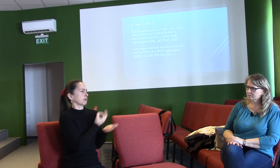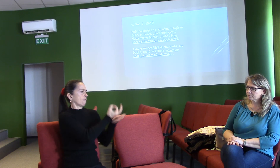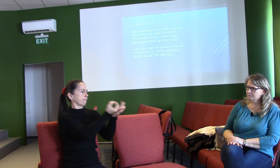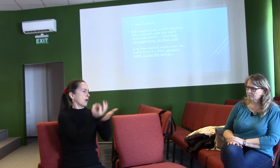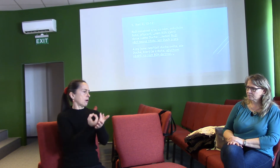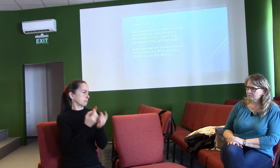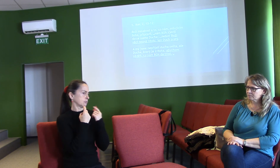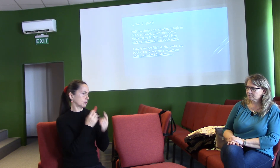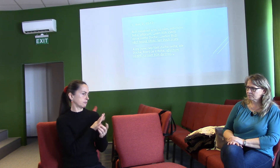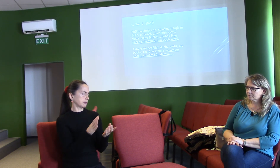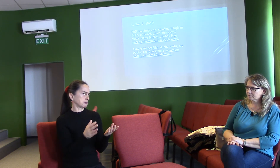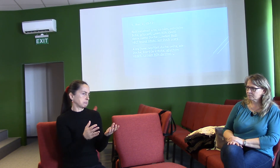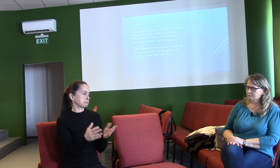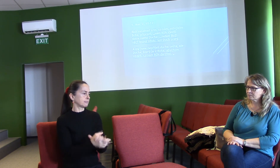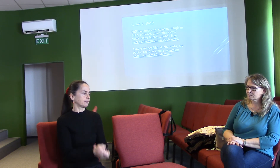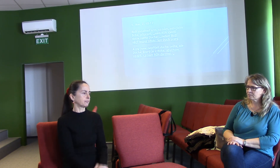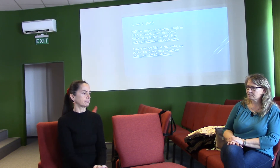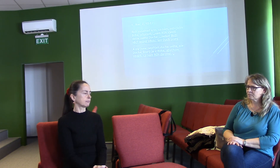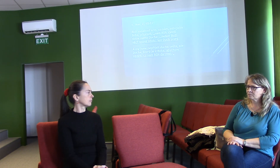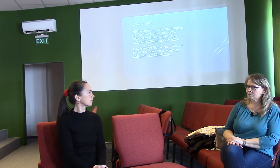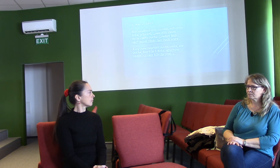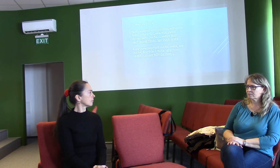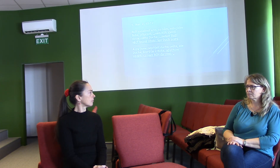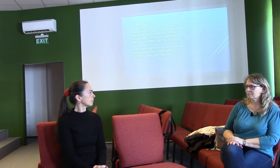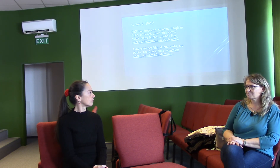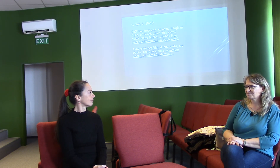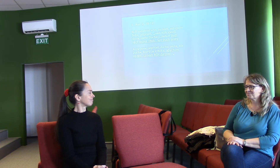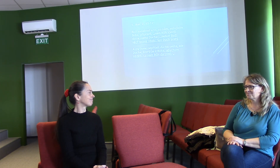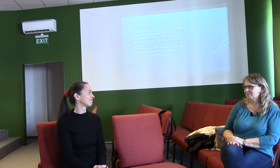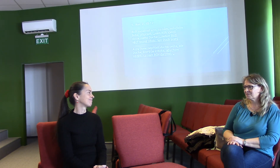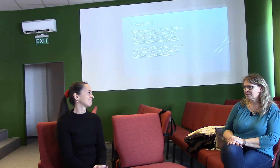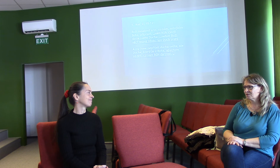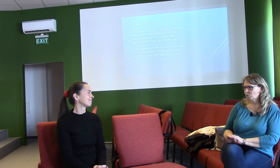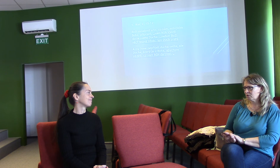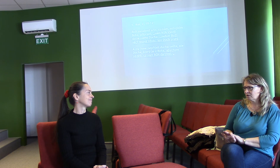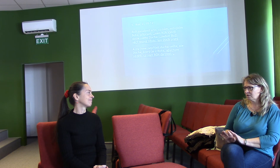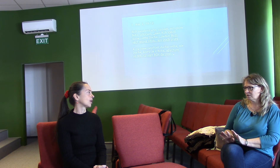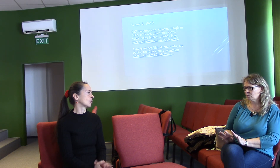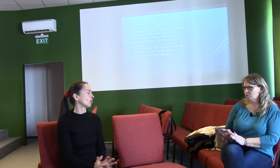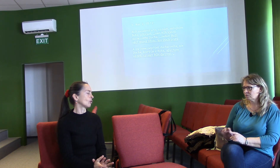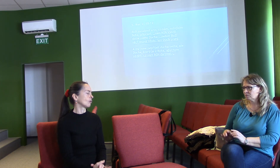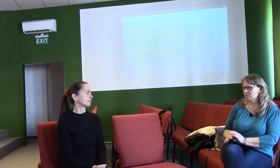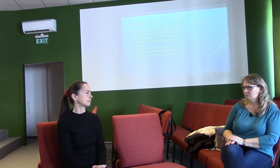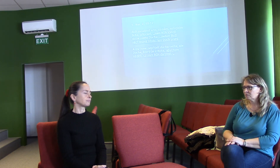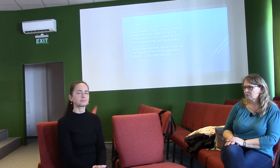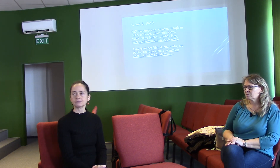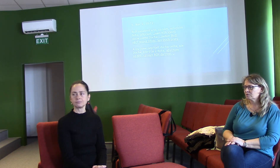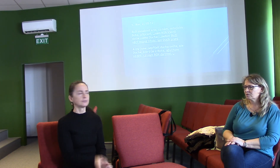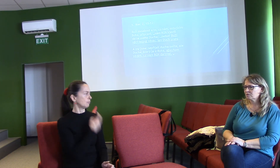Tak, už se dostáváme k konci, jenom bych chtěl teďka teďka říct takové slovo,